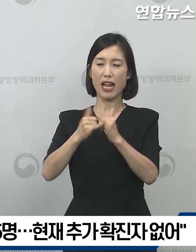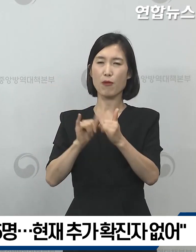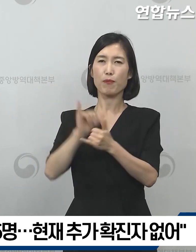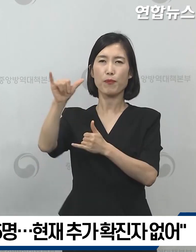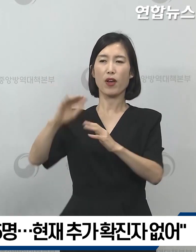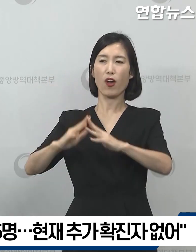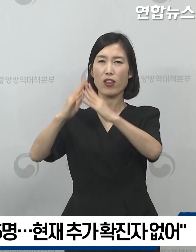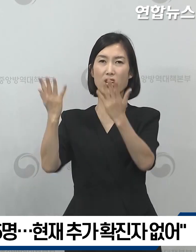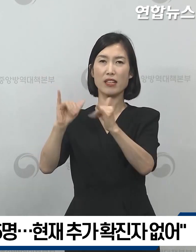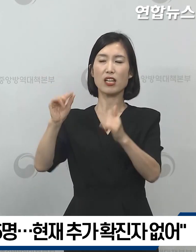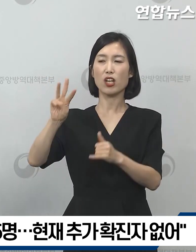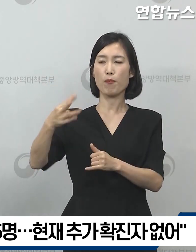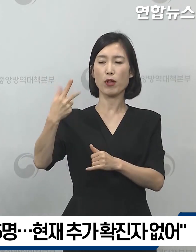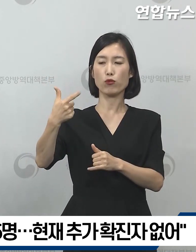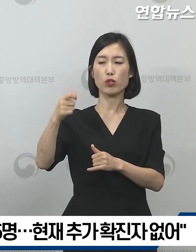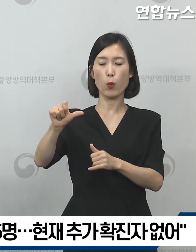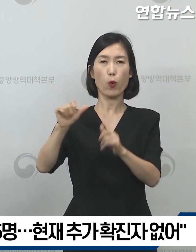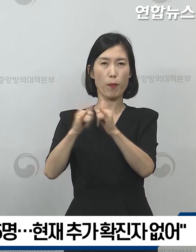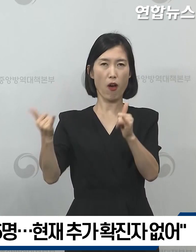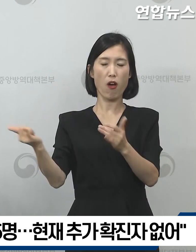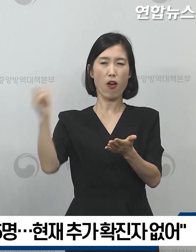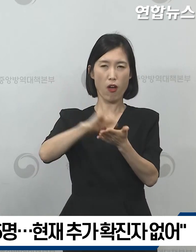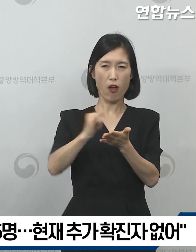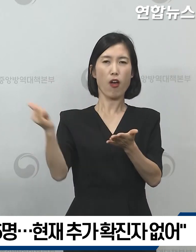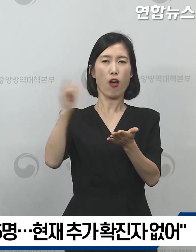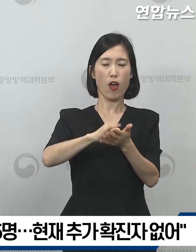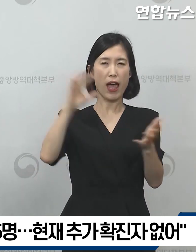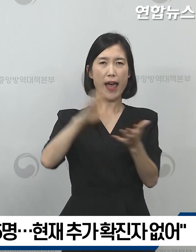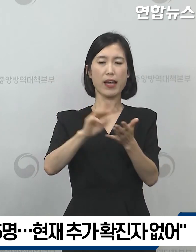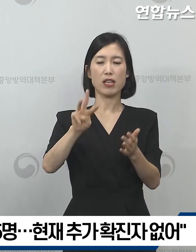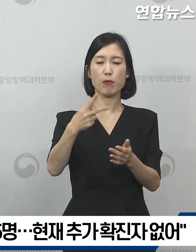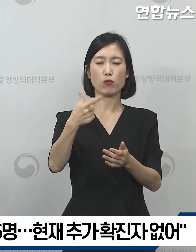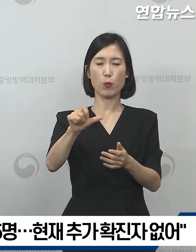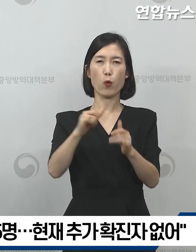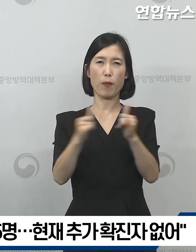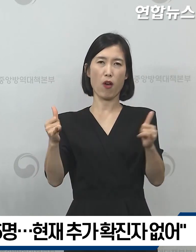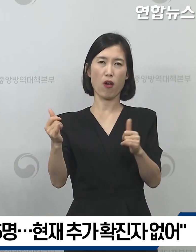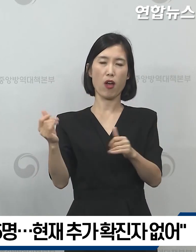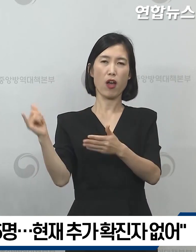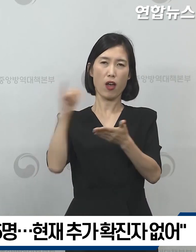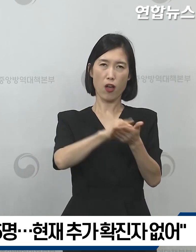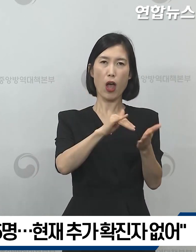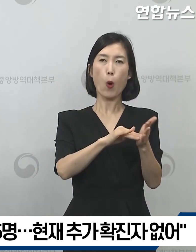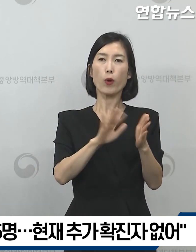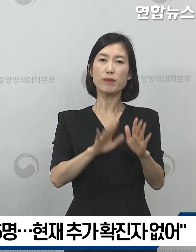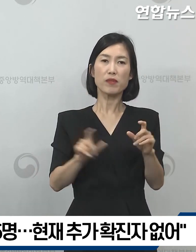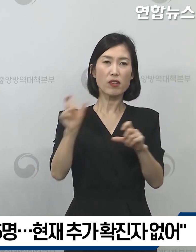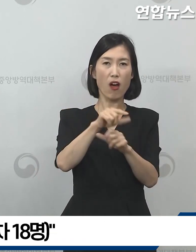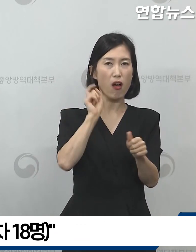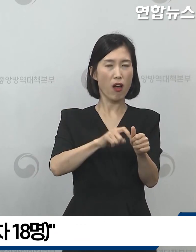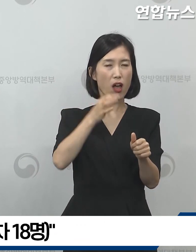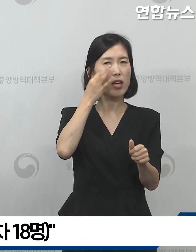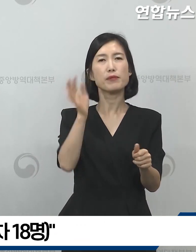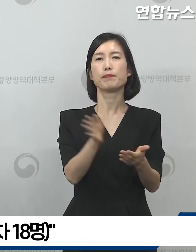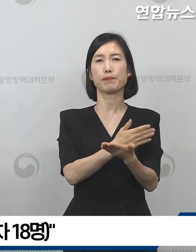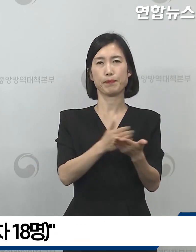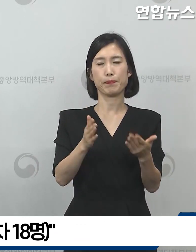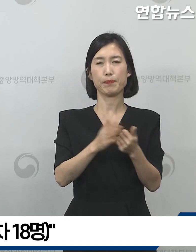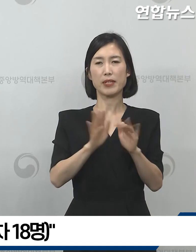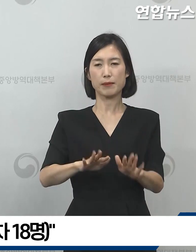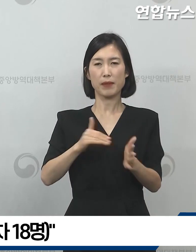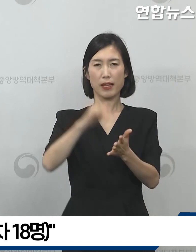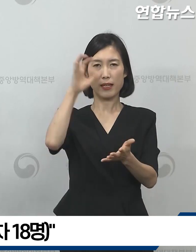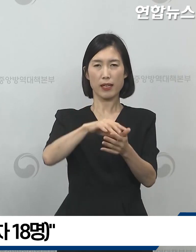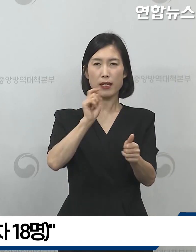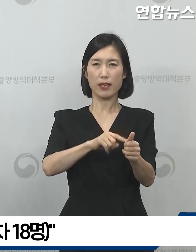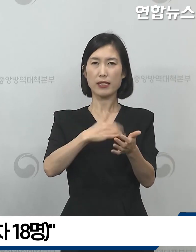365명이 귀국하셨고 현재로 추가 확진자가 확인되지 않아 현재까지 누적해서